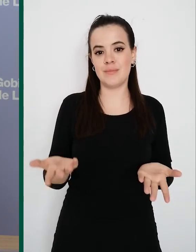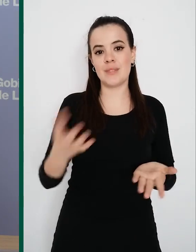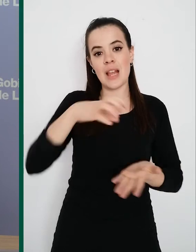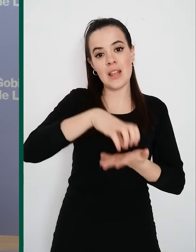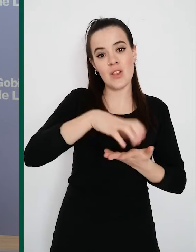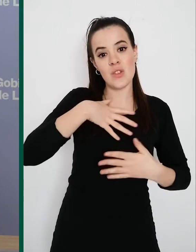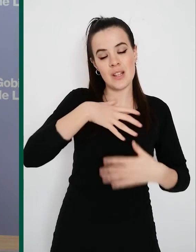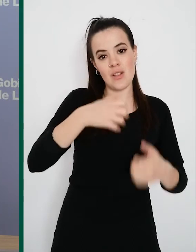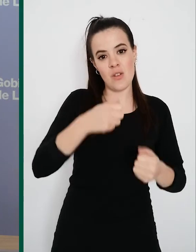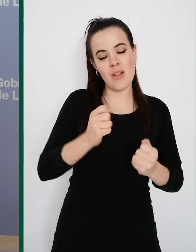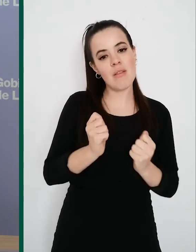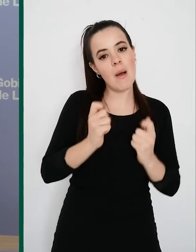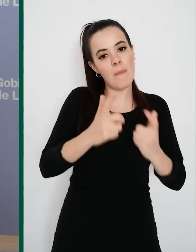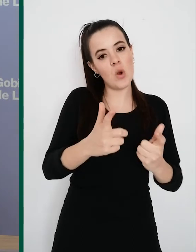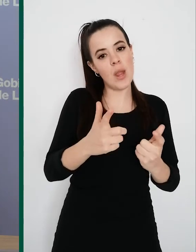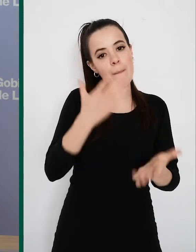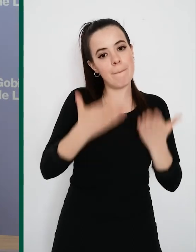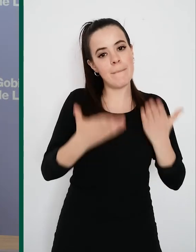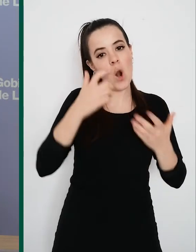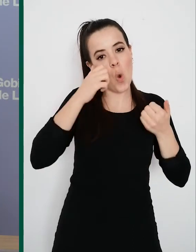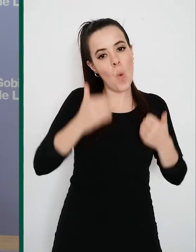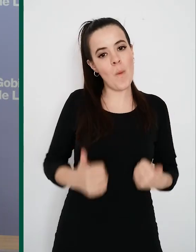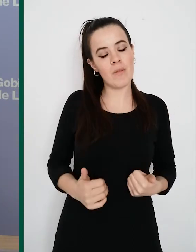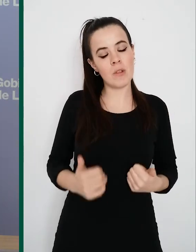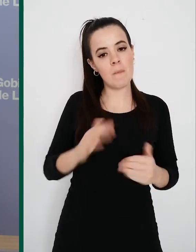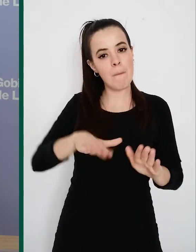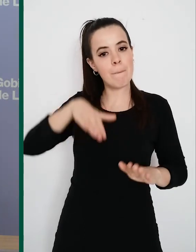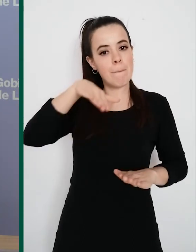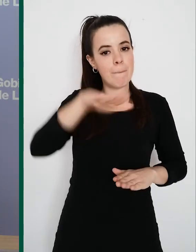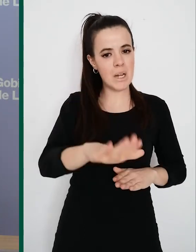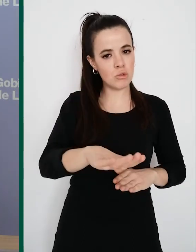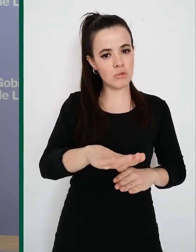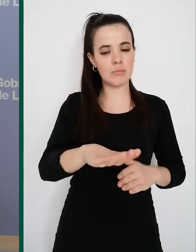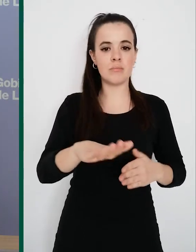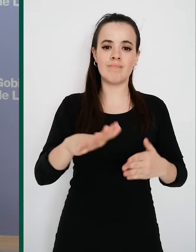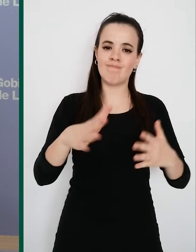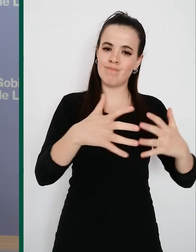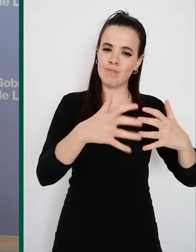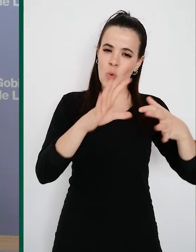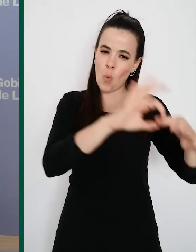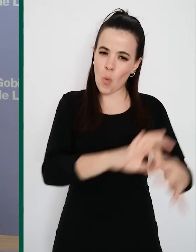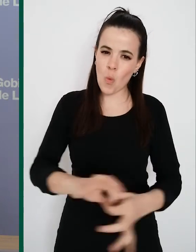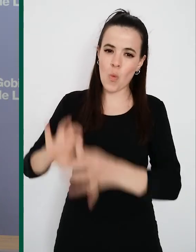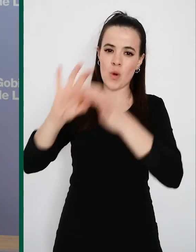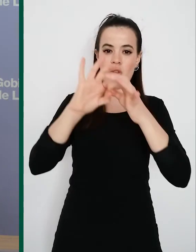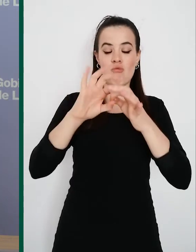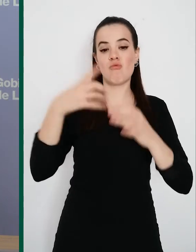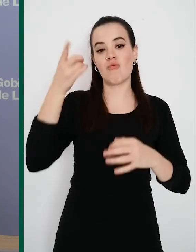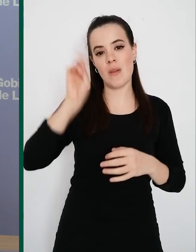cada uno de nuestros profesionales, haya podido dar ese paso al frente, uniéndonos al excelente trabajo que, por supuesto, también realizan